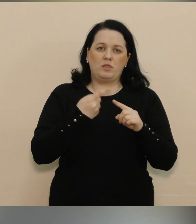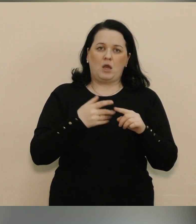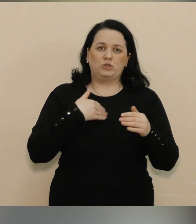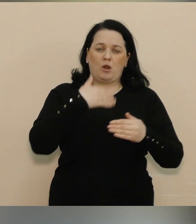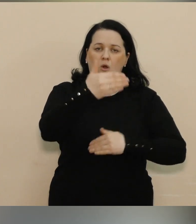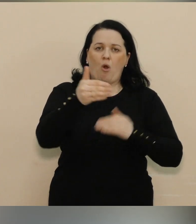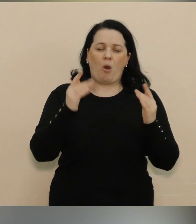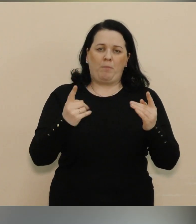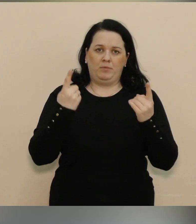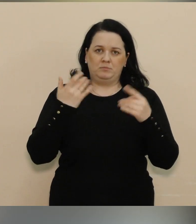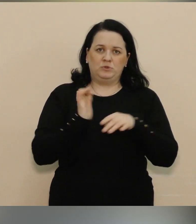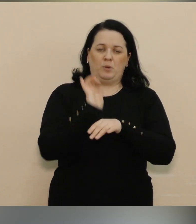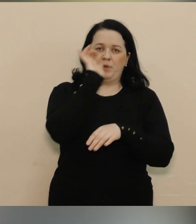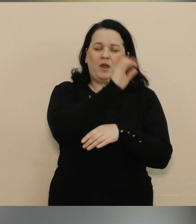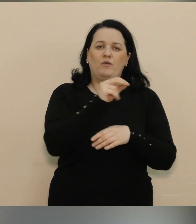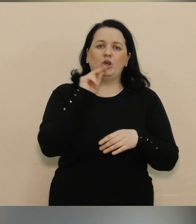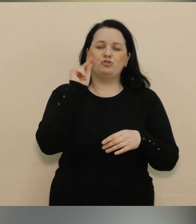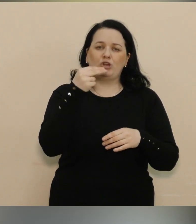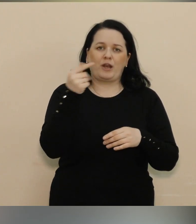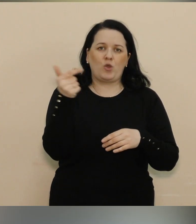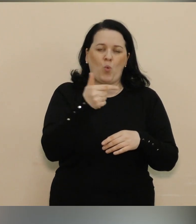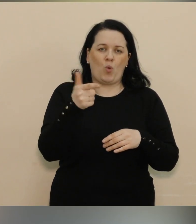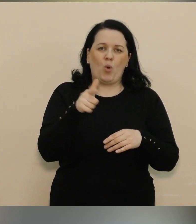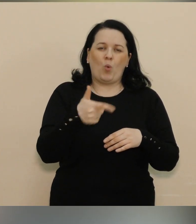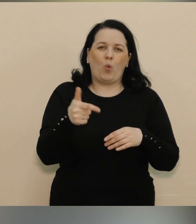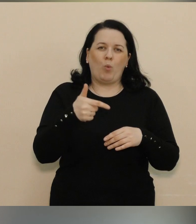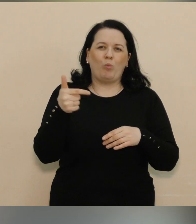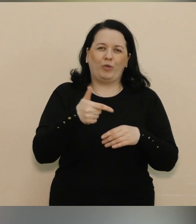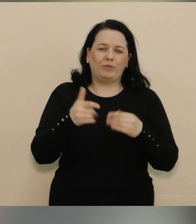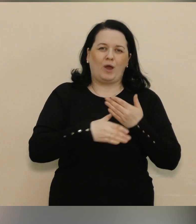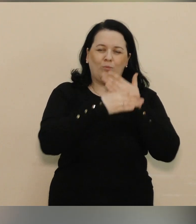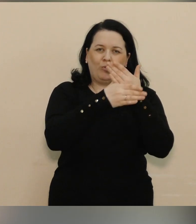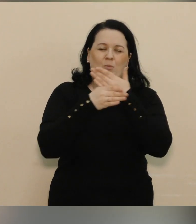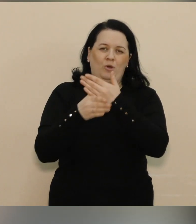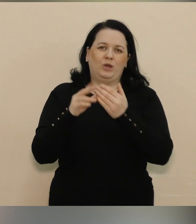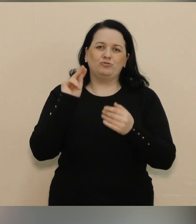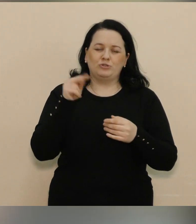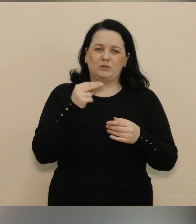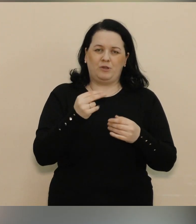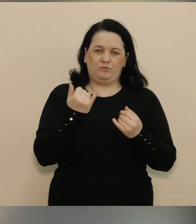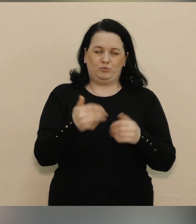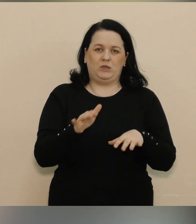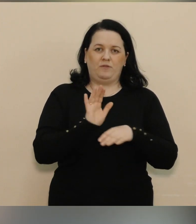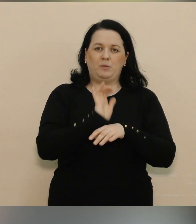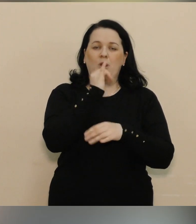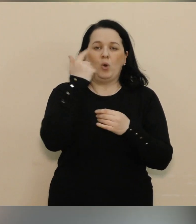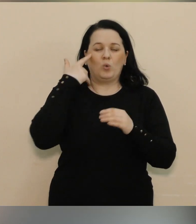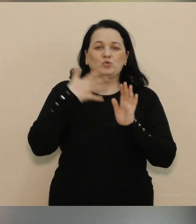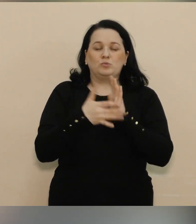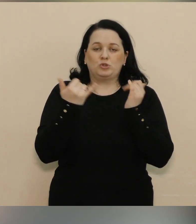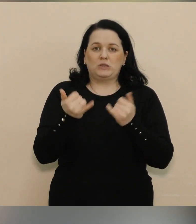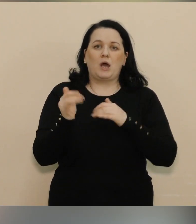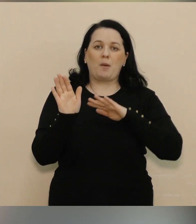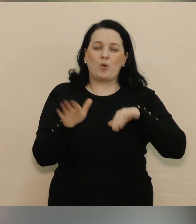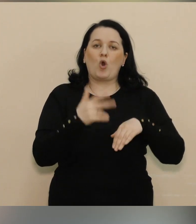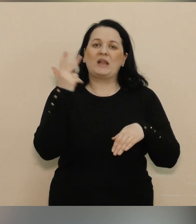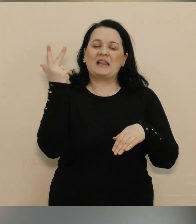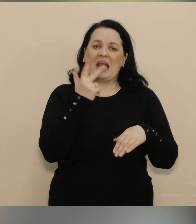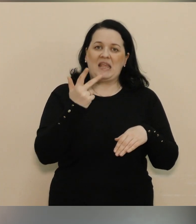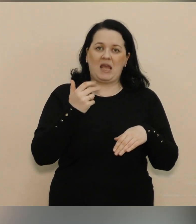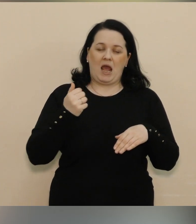дійшли до Чернігівщини, до інших регіонів. Розуміємо, що зараз проходить третя хвиля